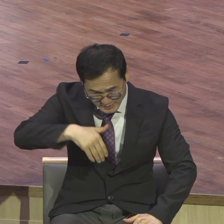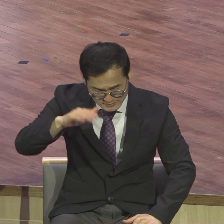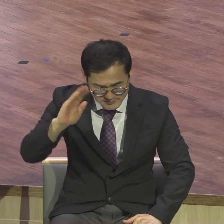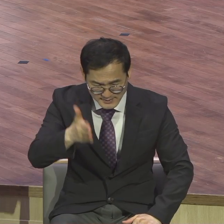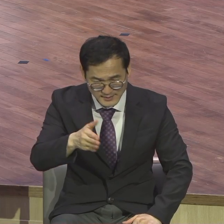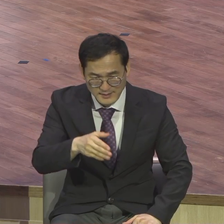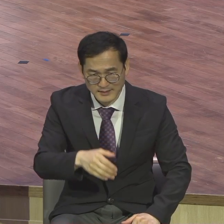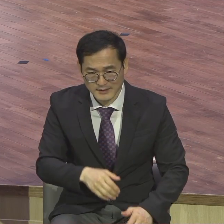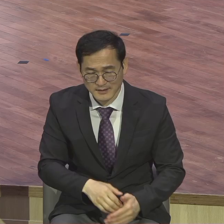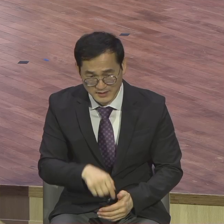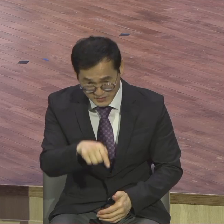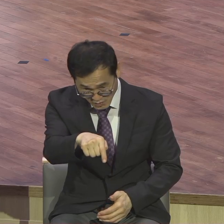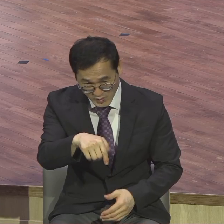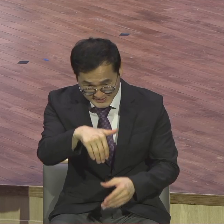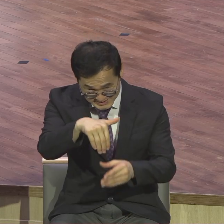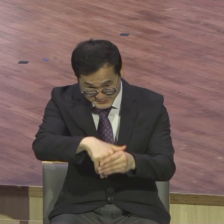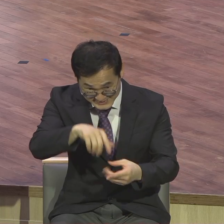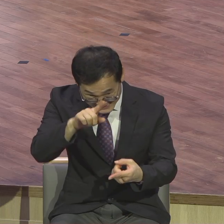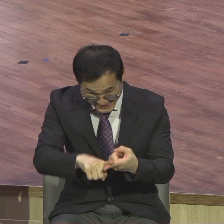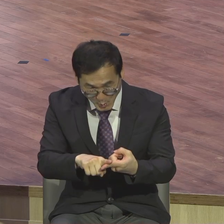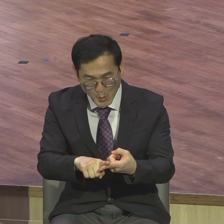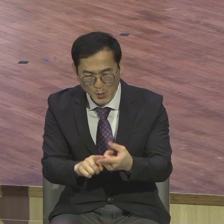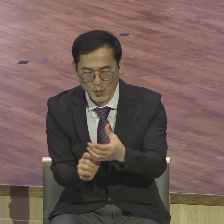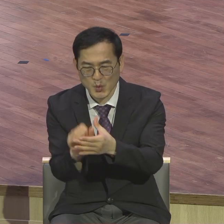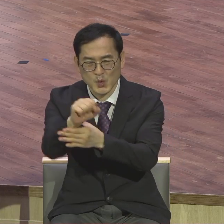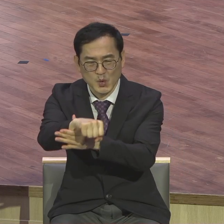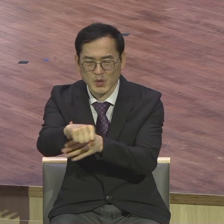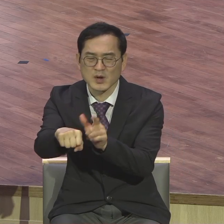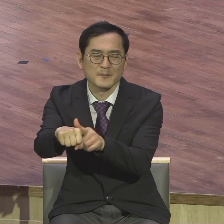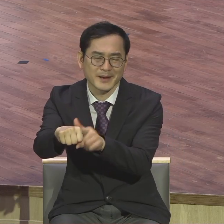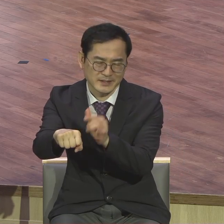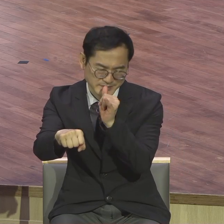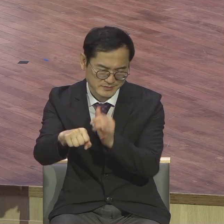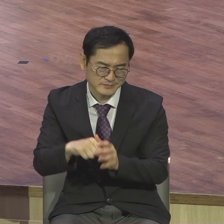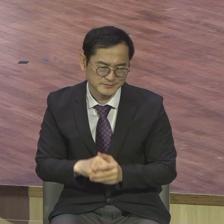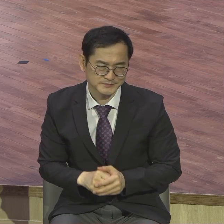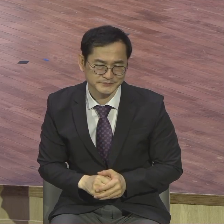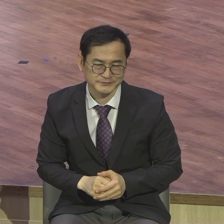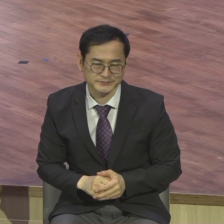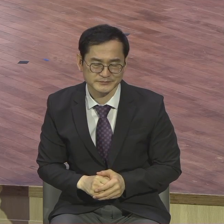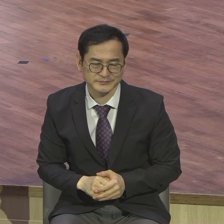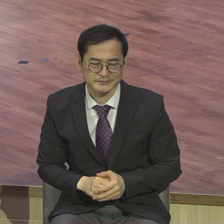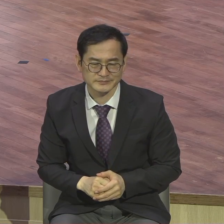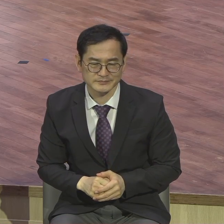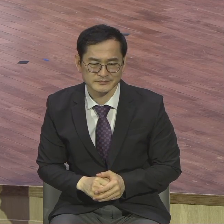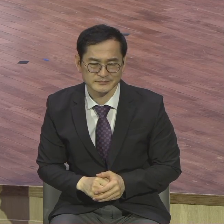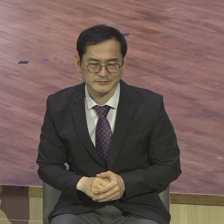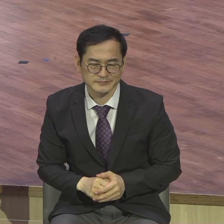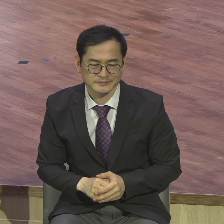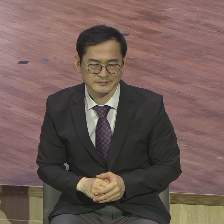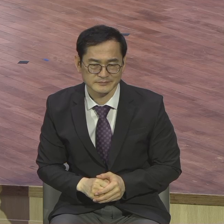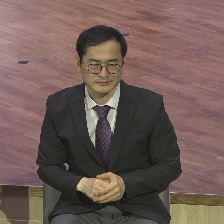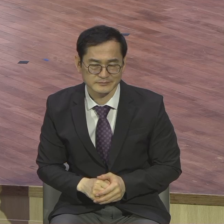거두리라 무엇으로 심던지 그대로 거둡니다 뭘 심었습니까